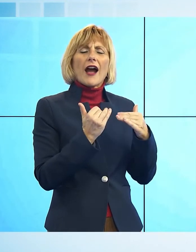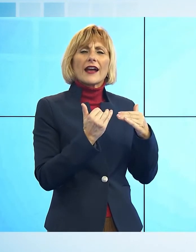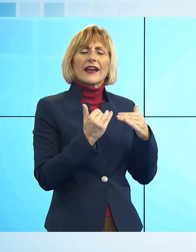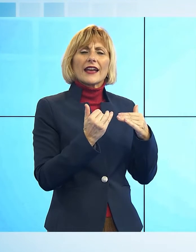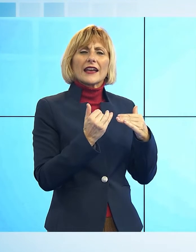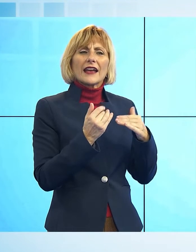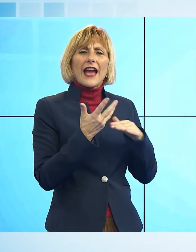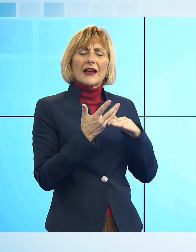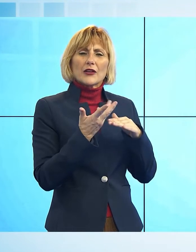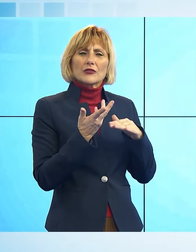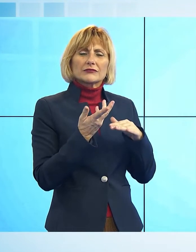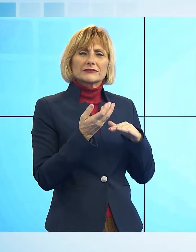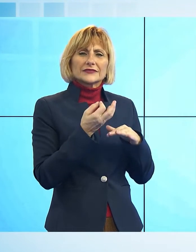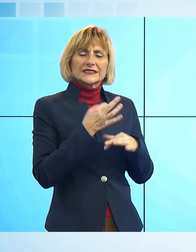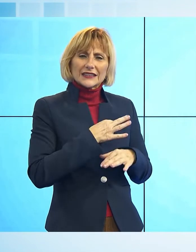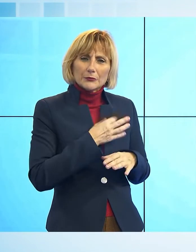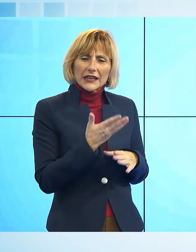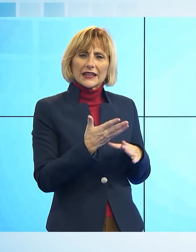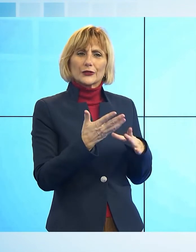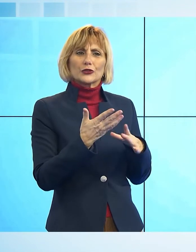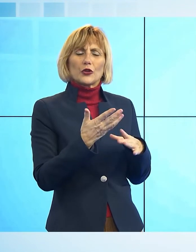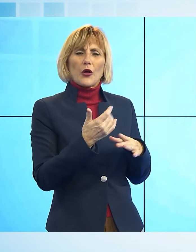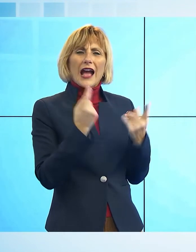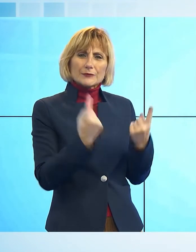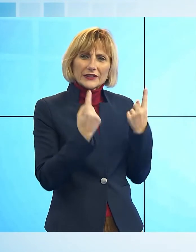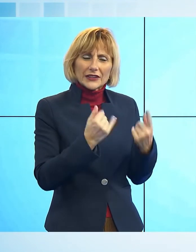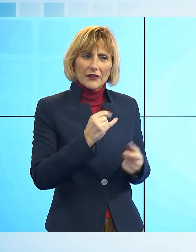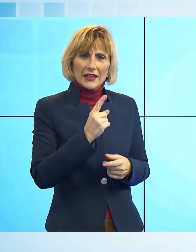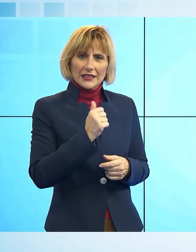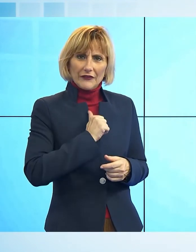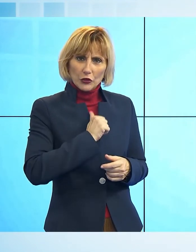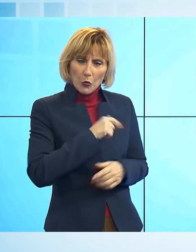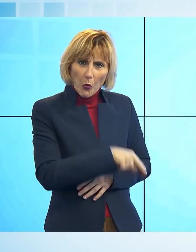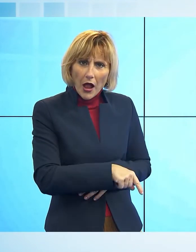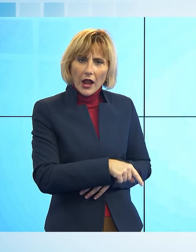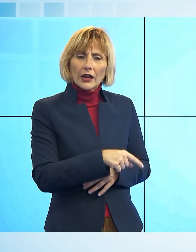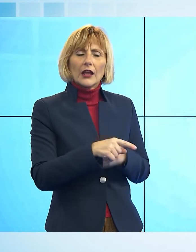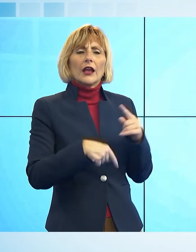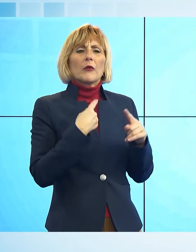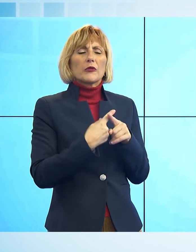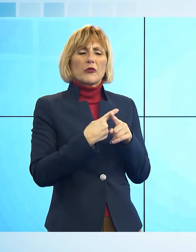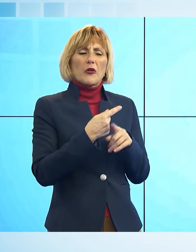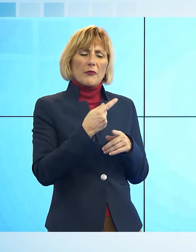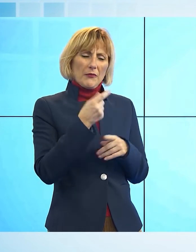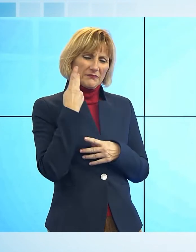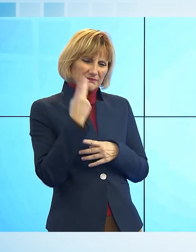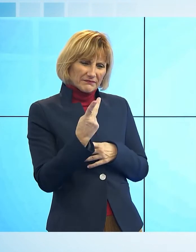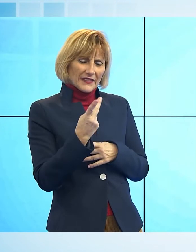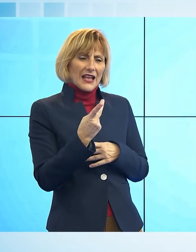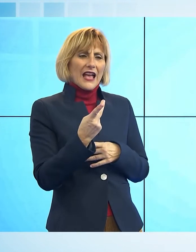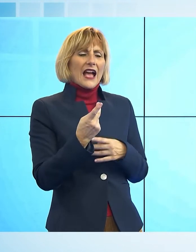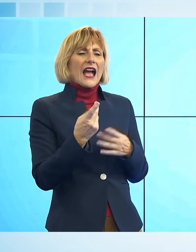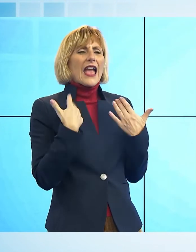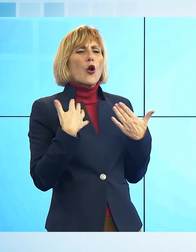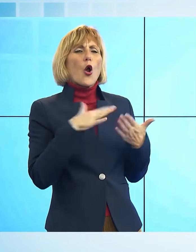aspettative personali, individuali. Soprattutto vedo questo degrado anche nel campo dell'ecologia, ma